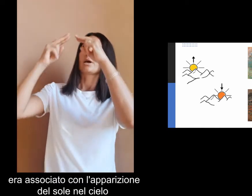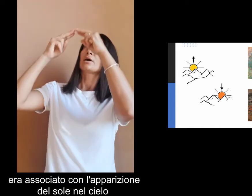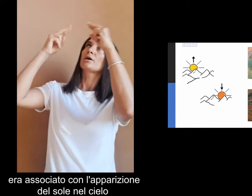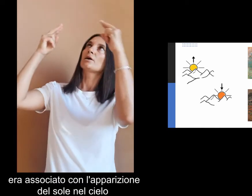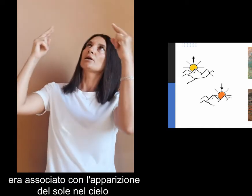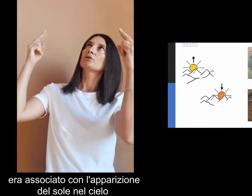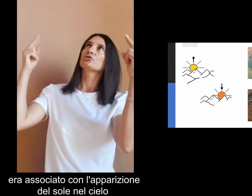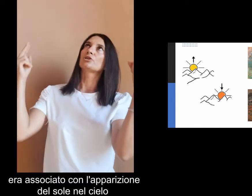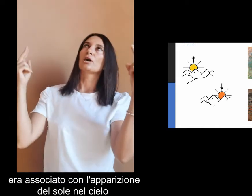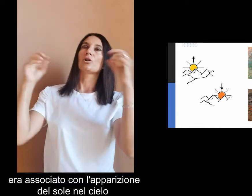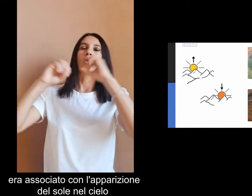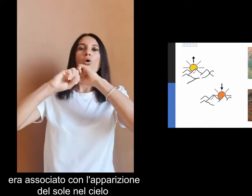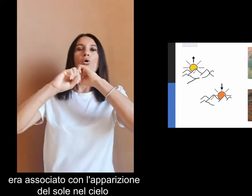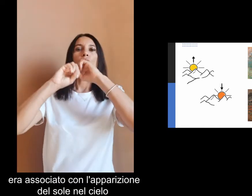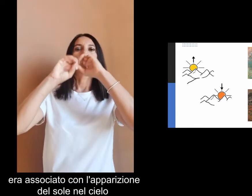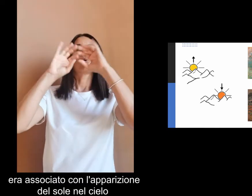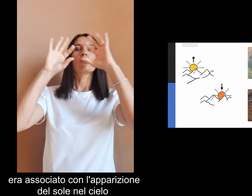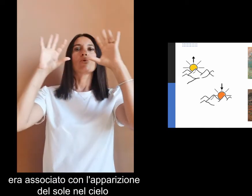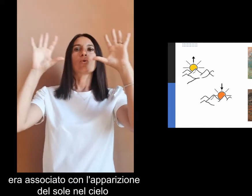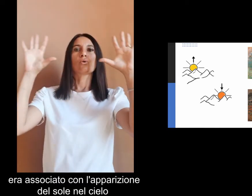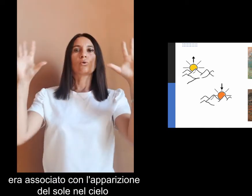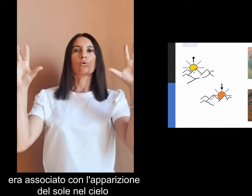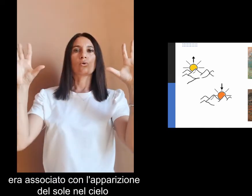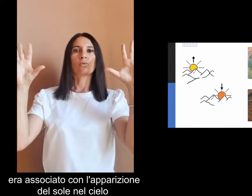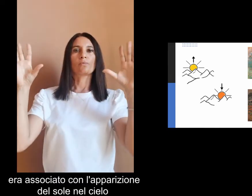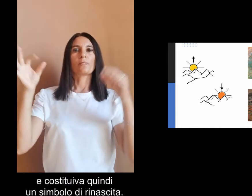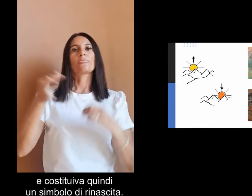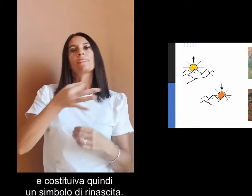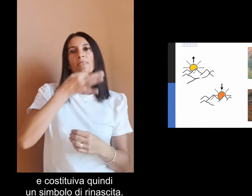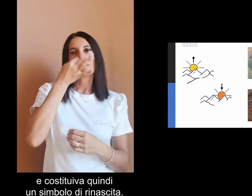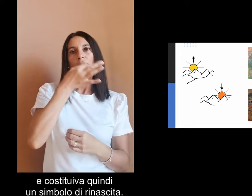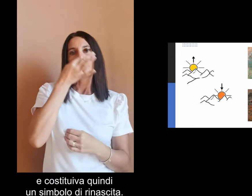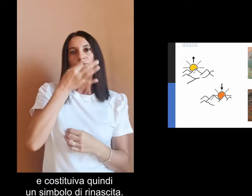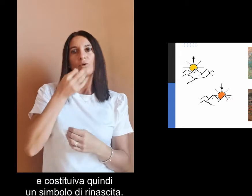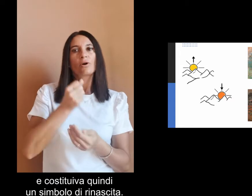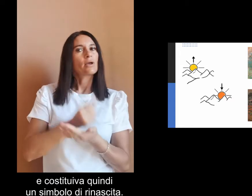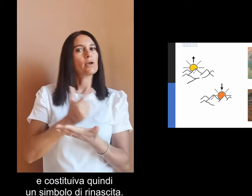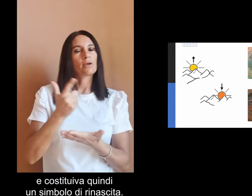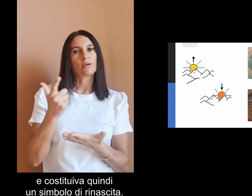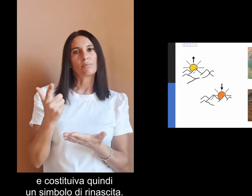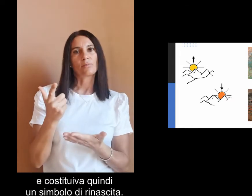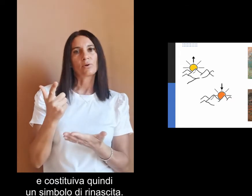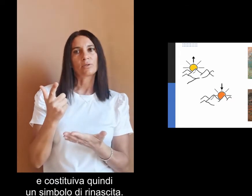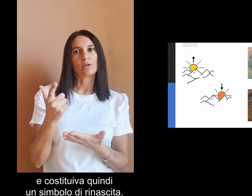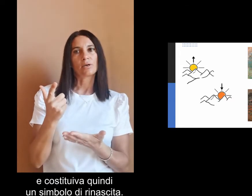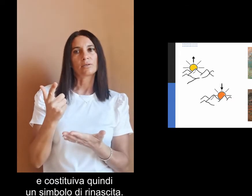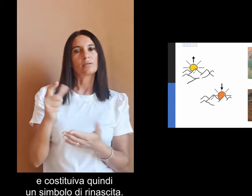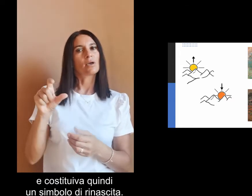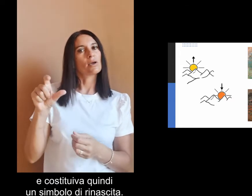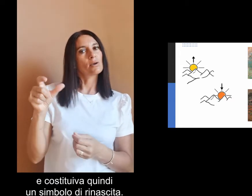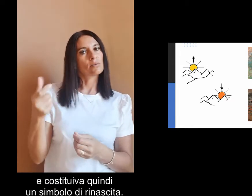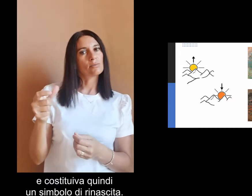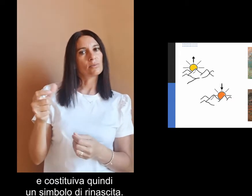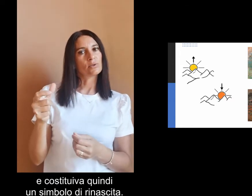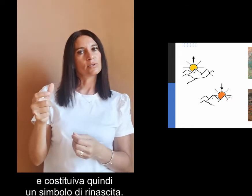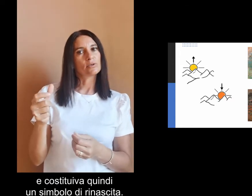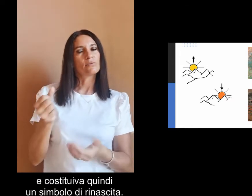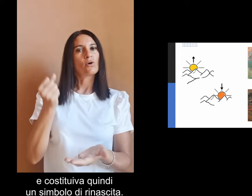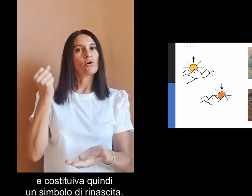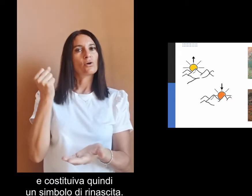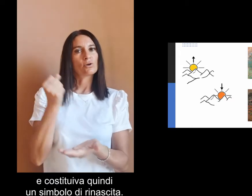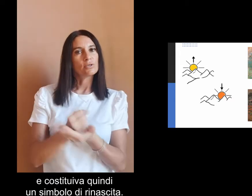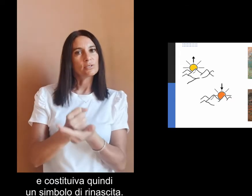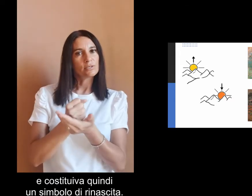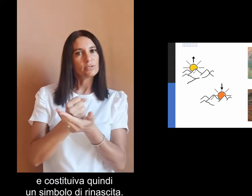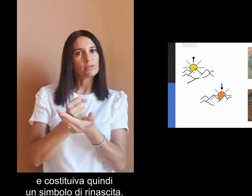con l'apparizione del sole nel cielo e costituiva quindi